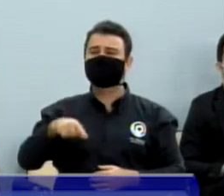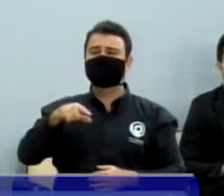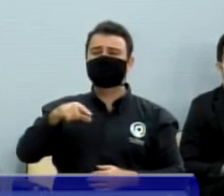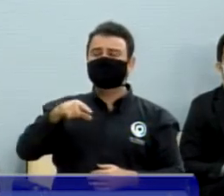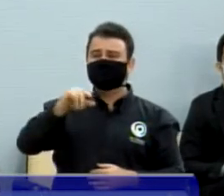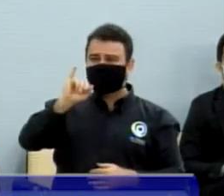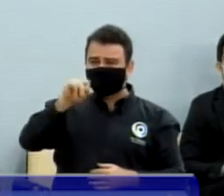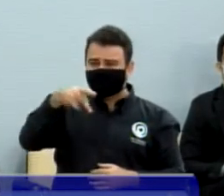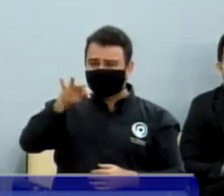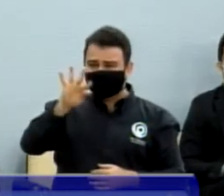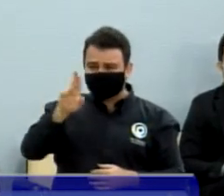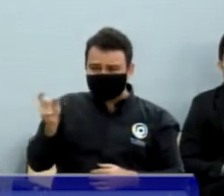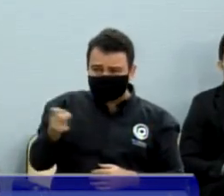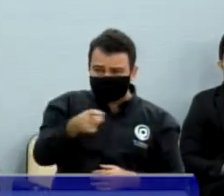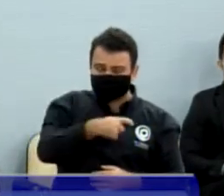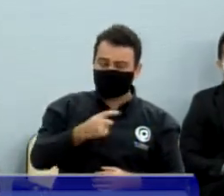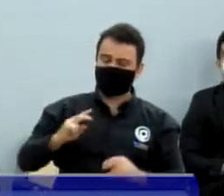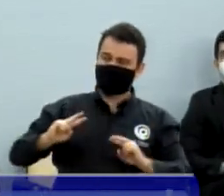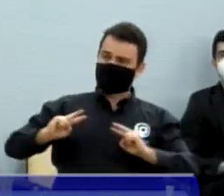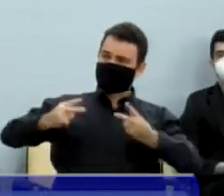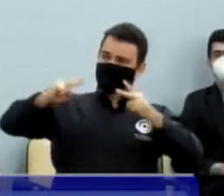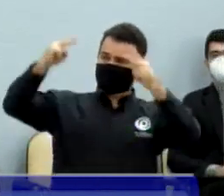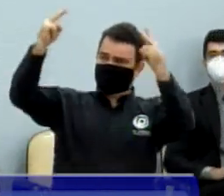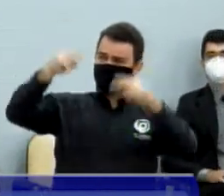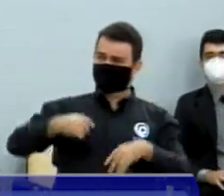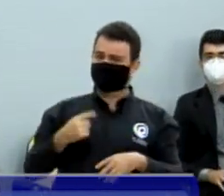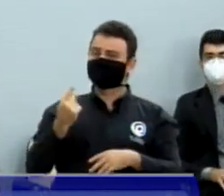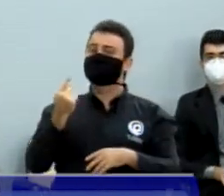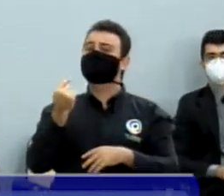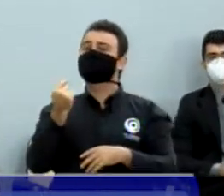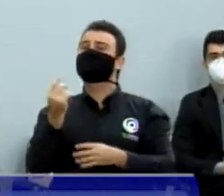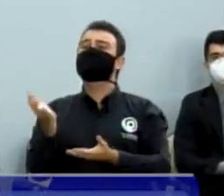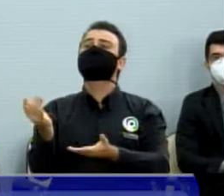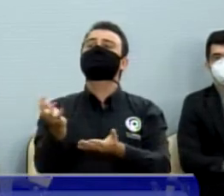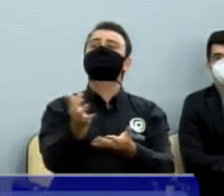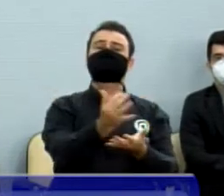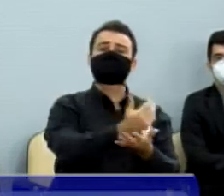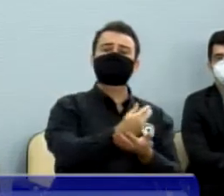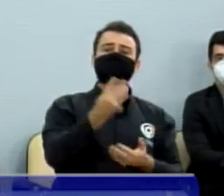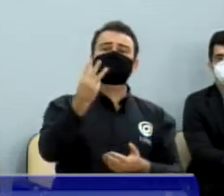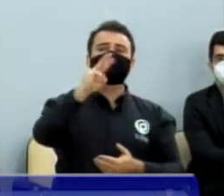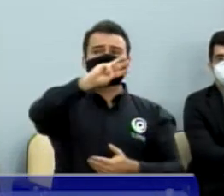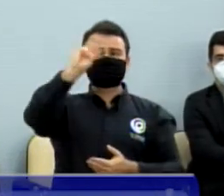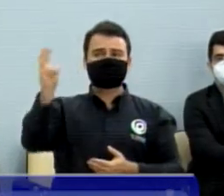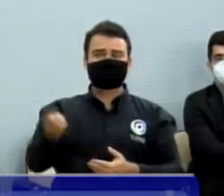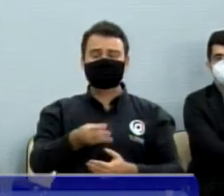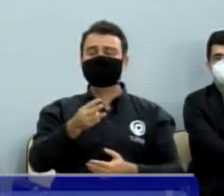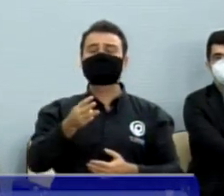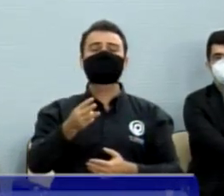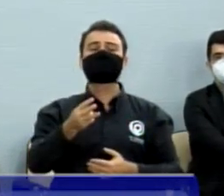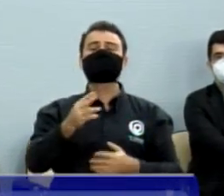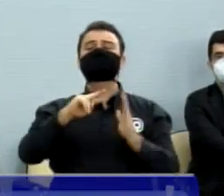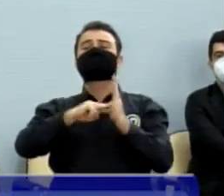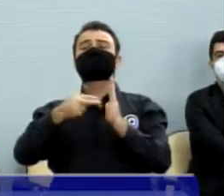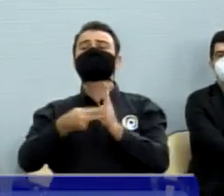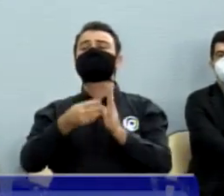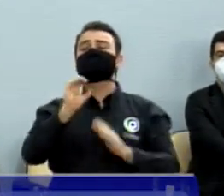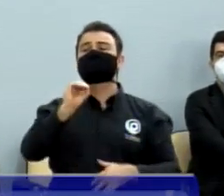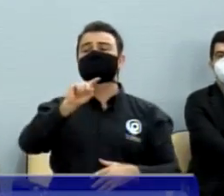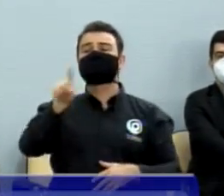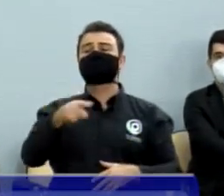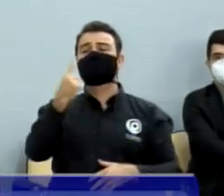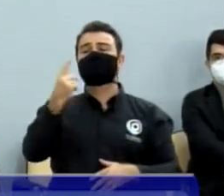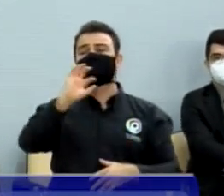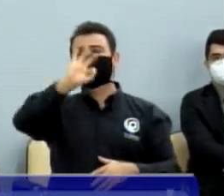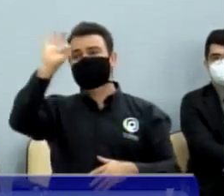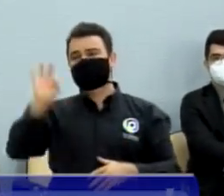município vai arrecadar com isso? Em torno de 3 milhões. 0,1% do